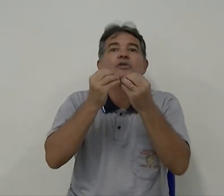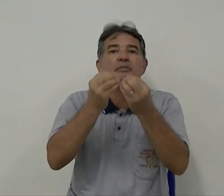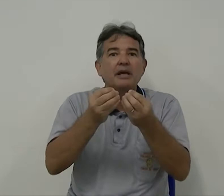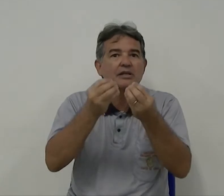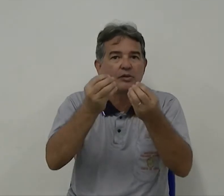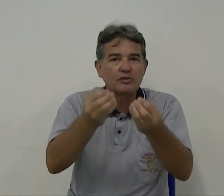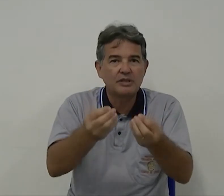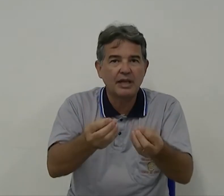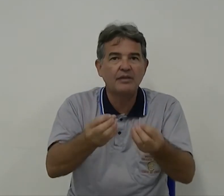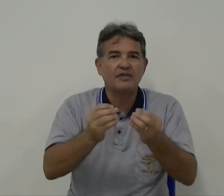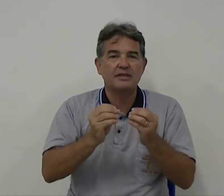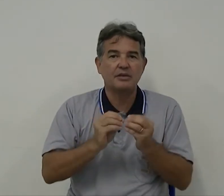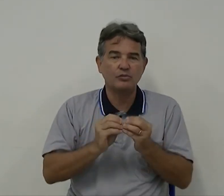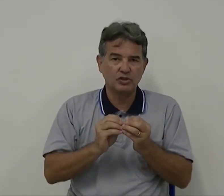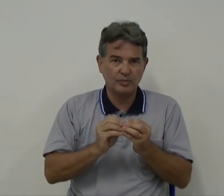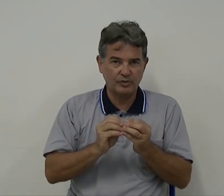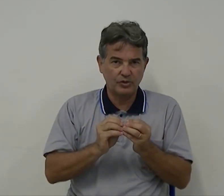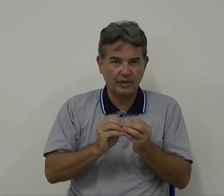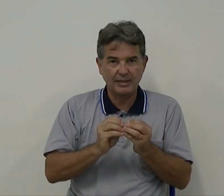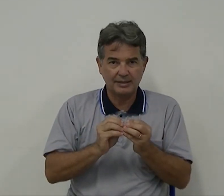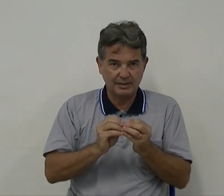também já consegue fazer algum tipo de oralização.